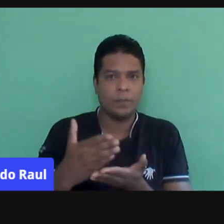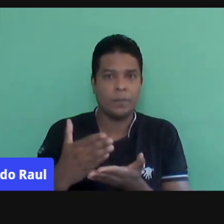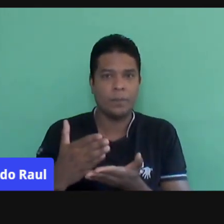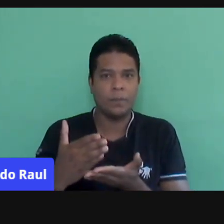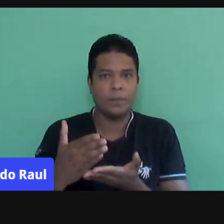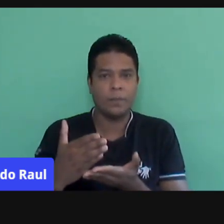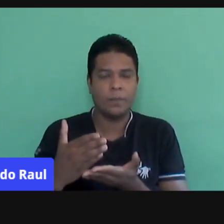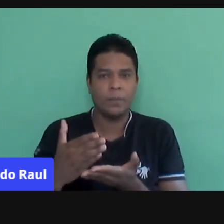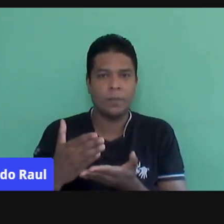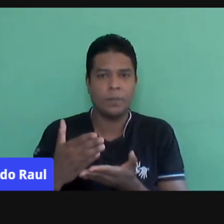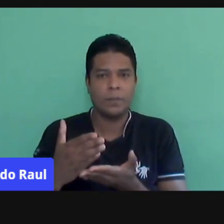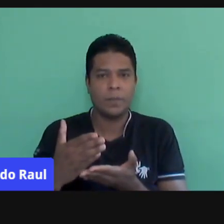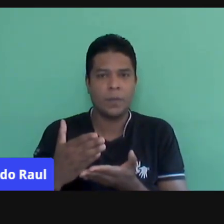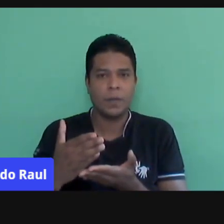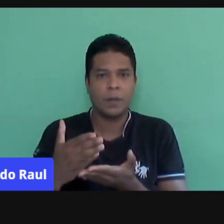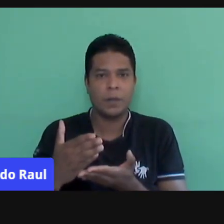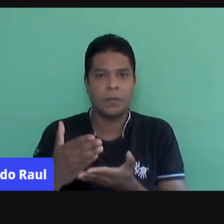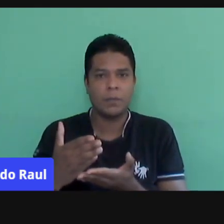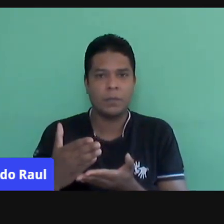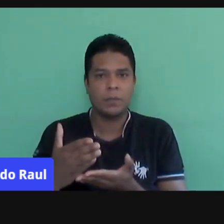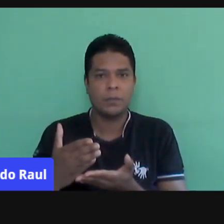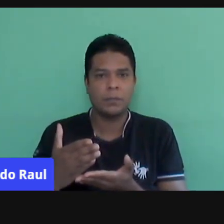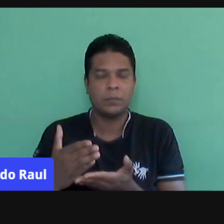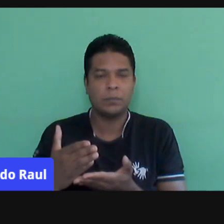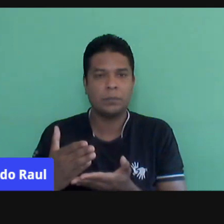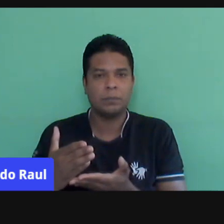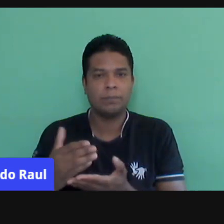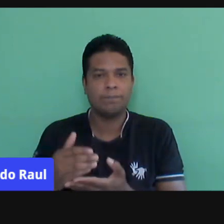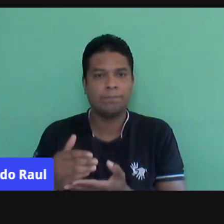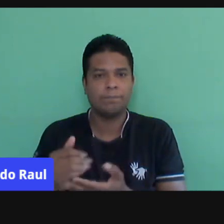que a gente vai conduzindo, né? Para as nossas